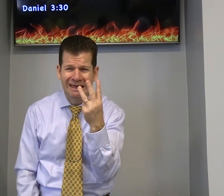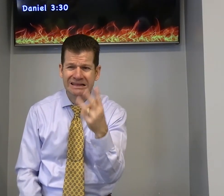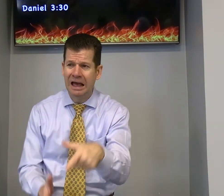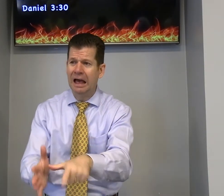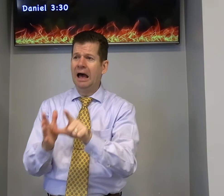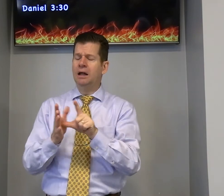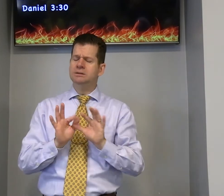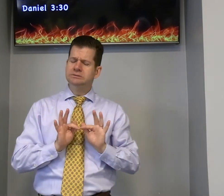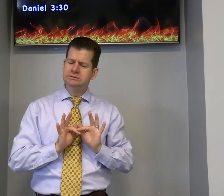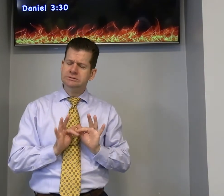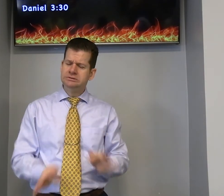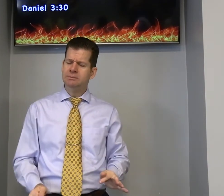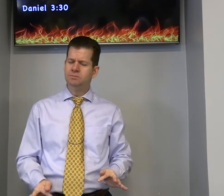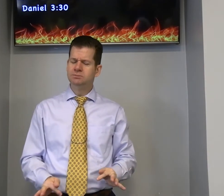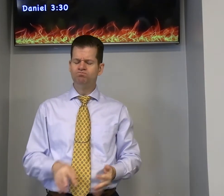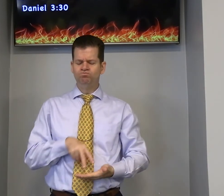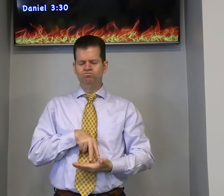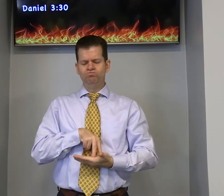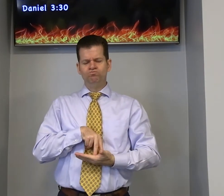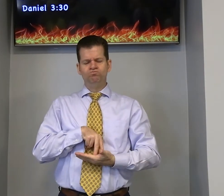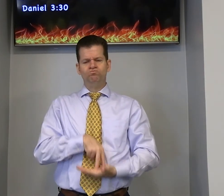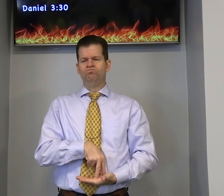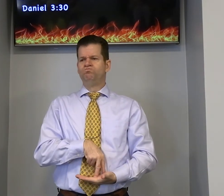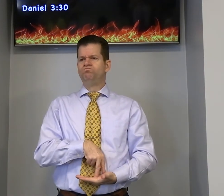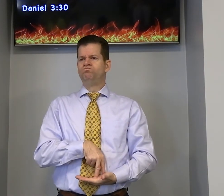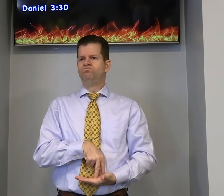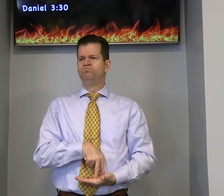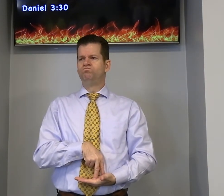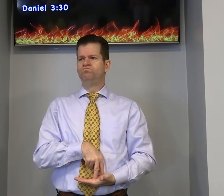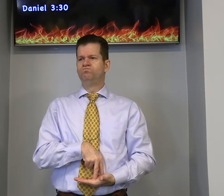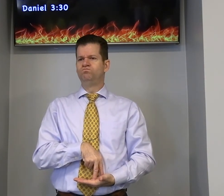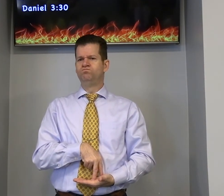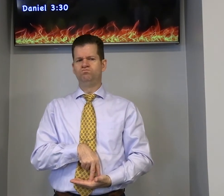testemunho antes eram os homens simples que ficaram firmes